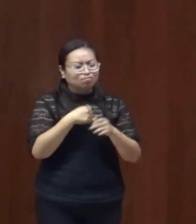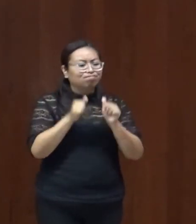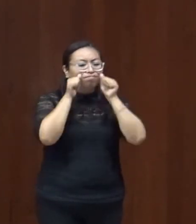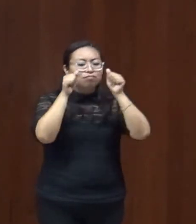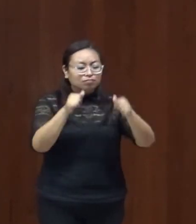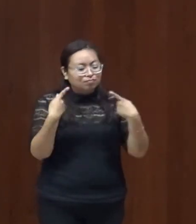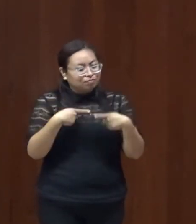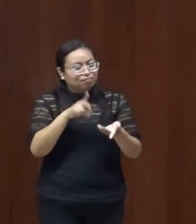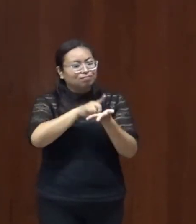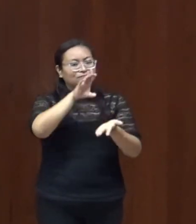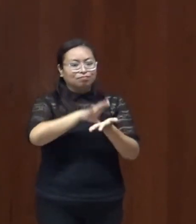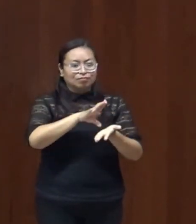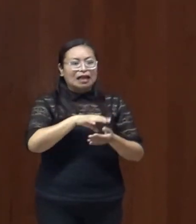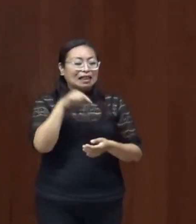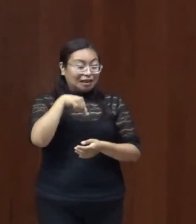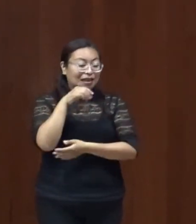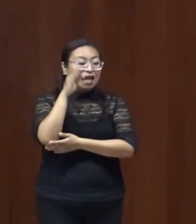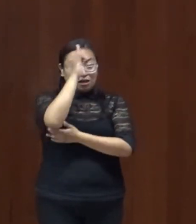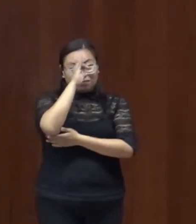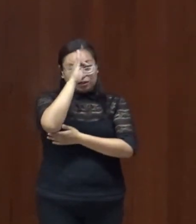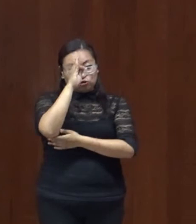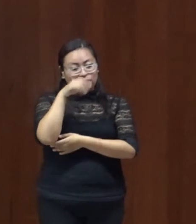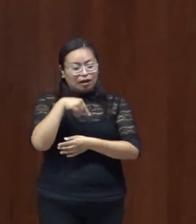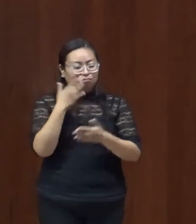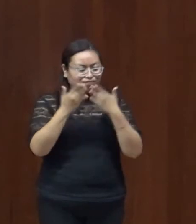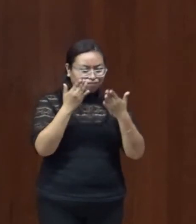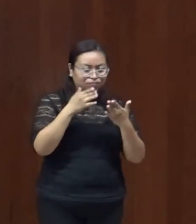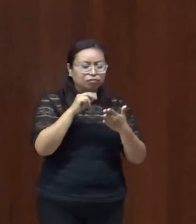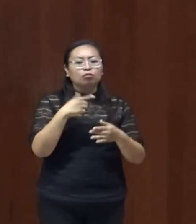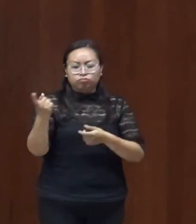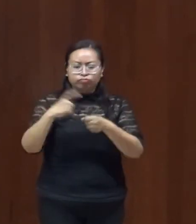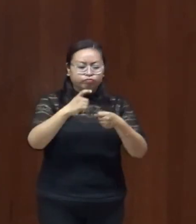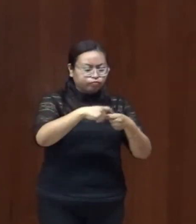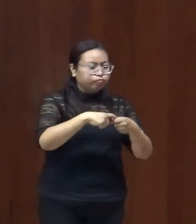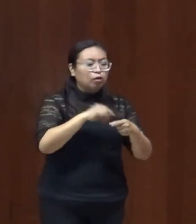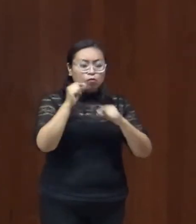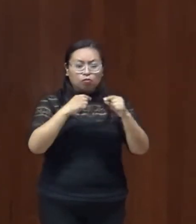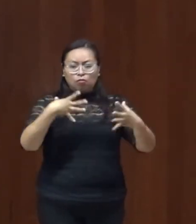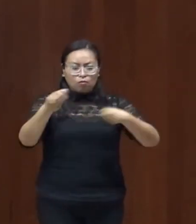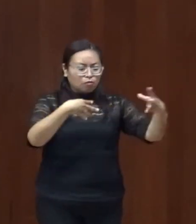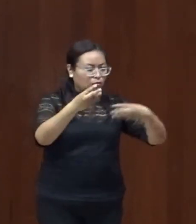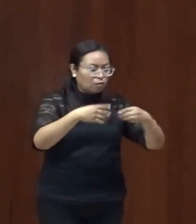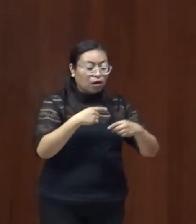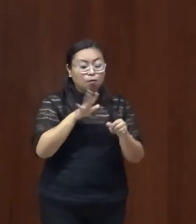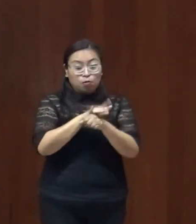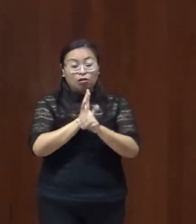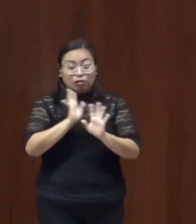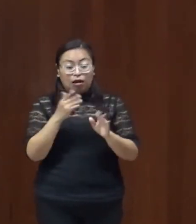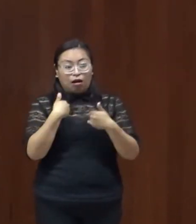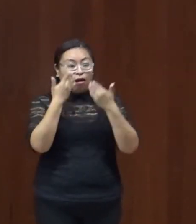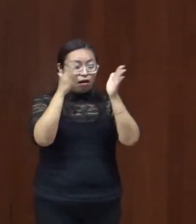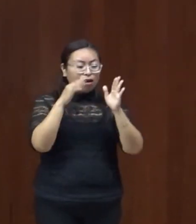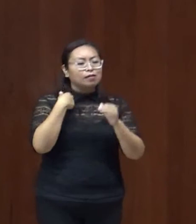atención a personas con discapacidad en la Facultad de Filosofía y Letras y que ha tenido resonancias importantes para